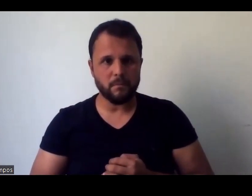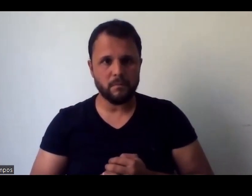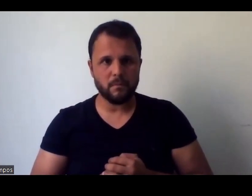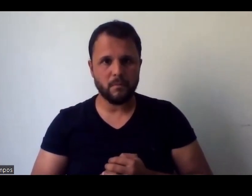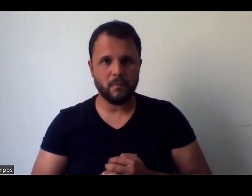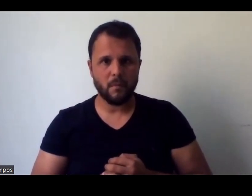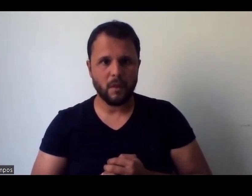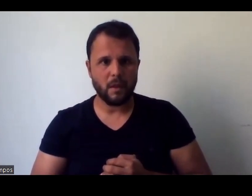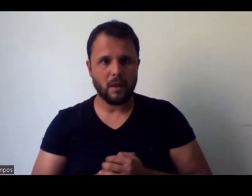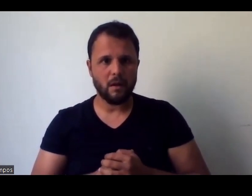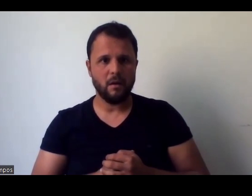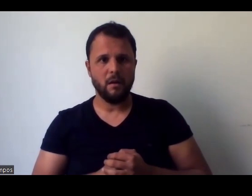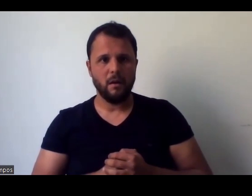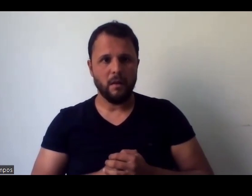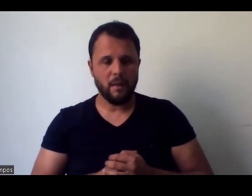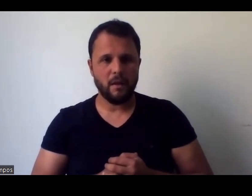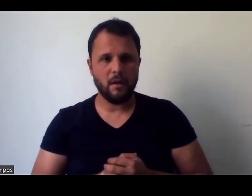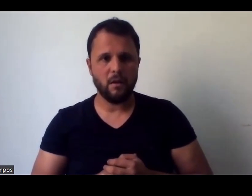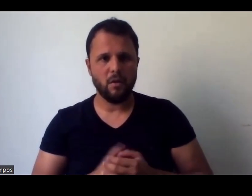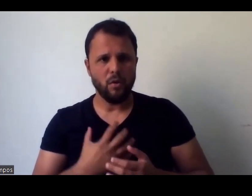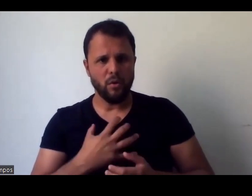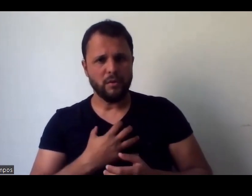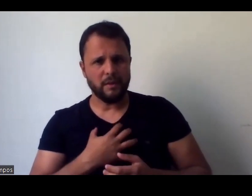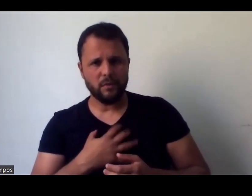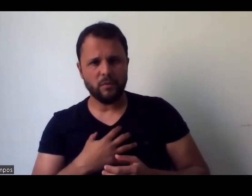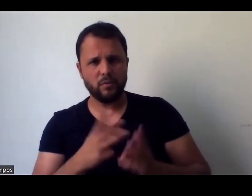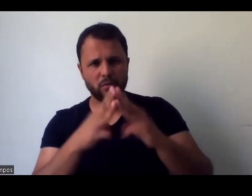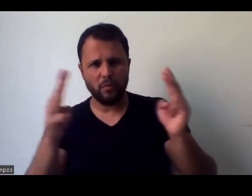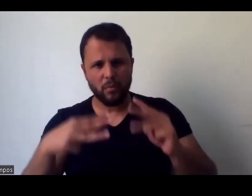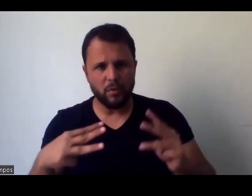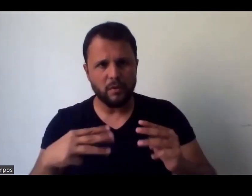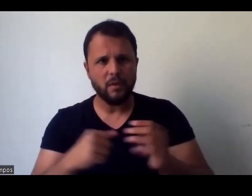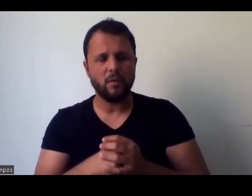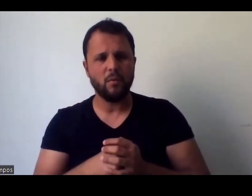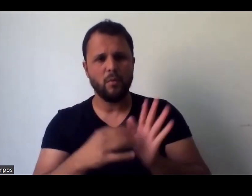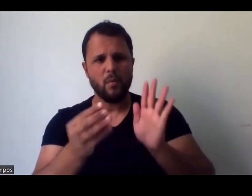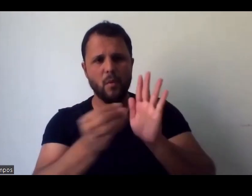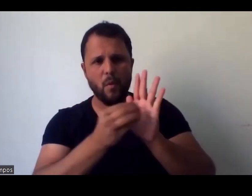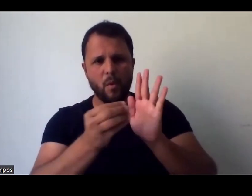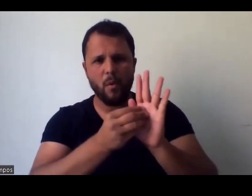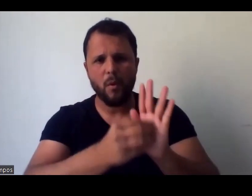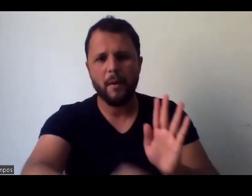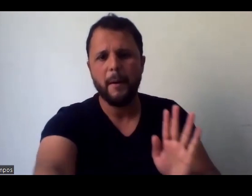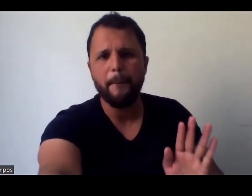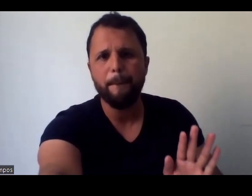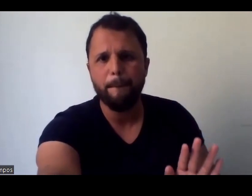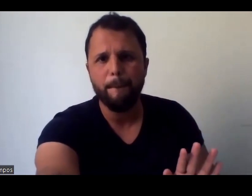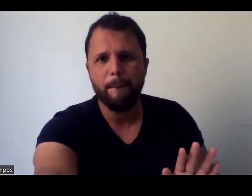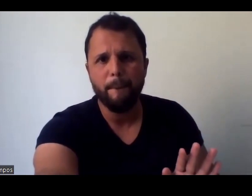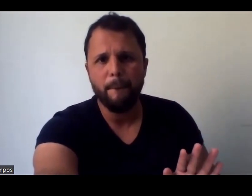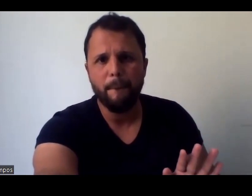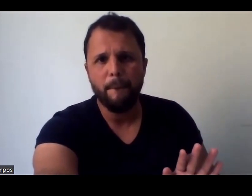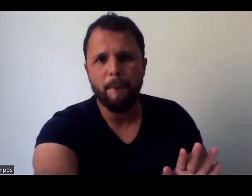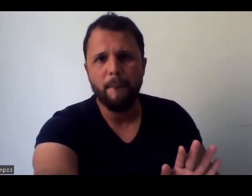As formas dos museus colocarem, isso uma discussão que eu discuti bastante, discussão que eu